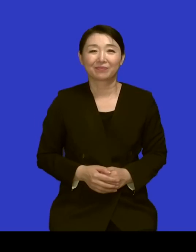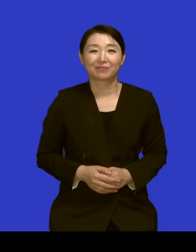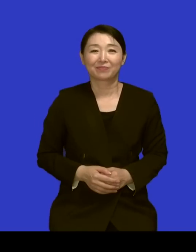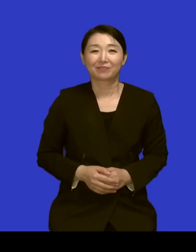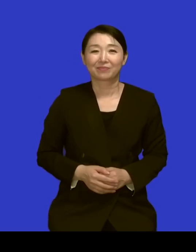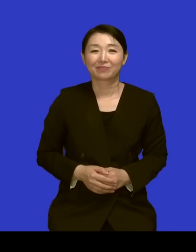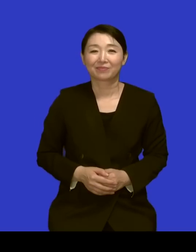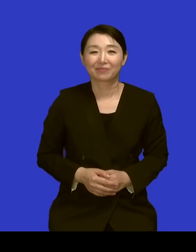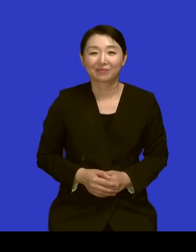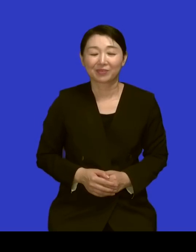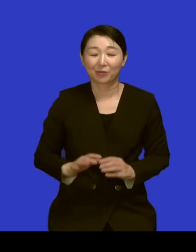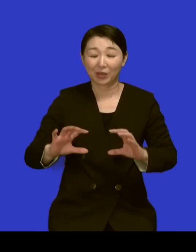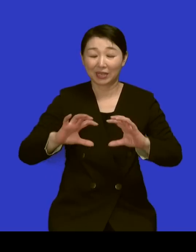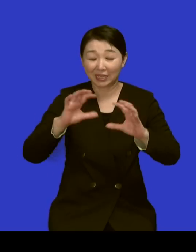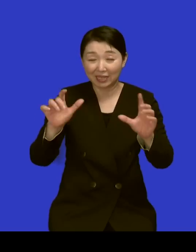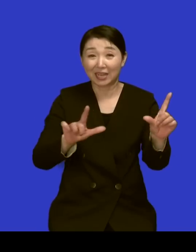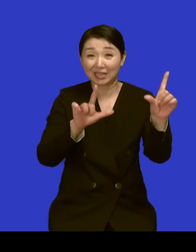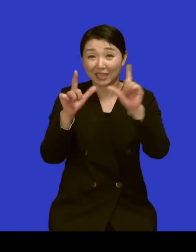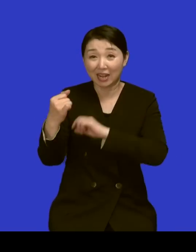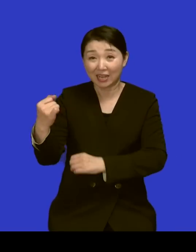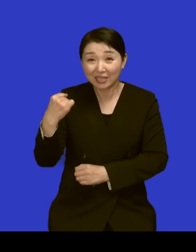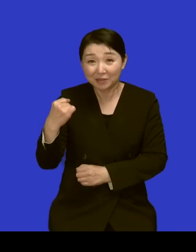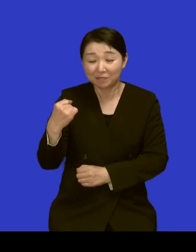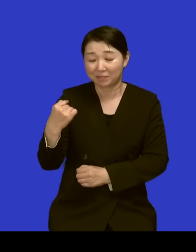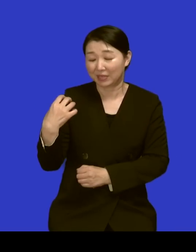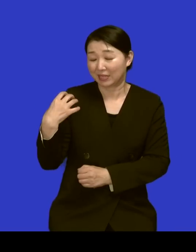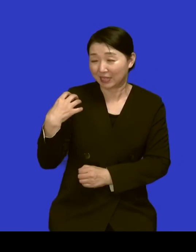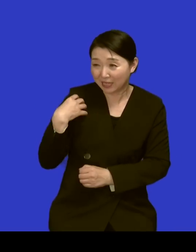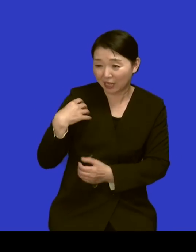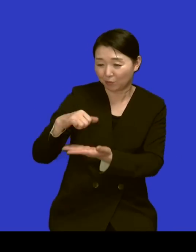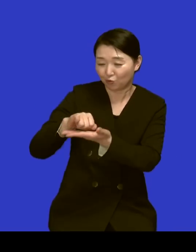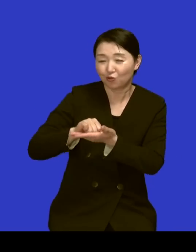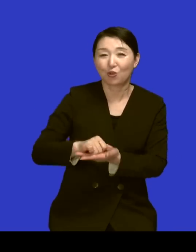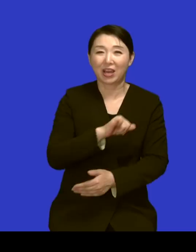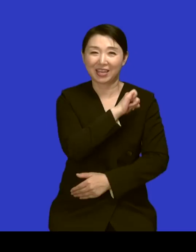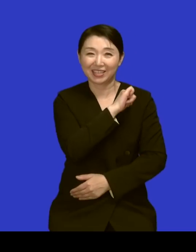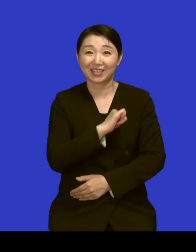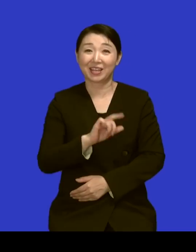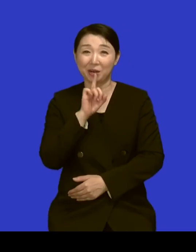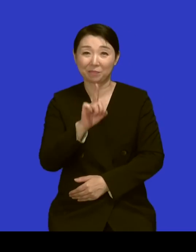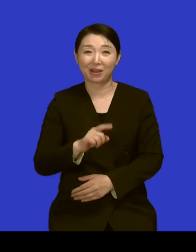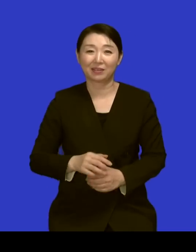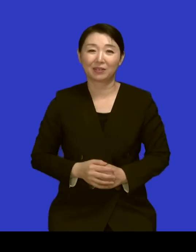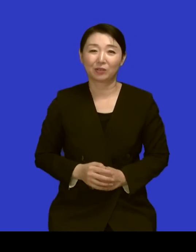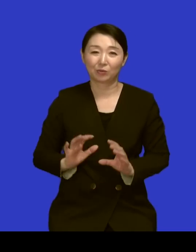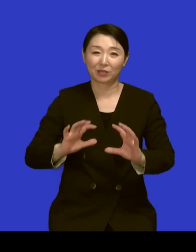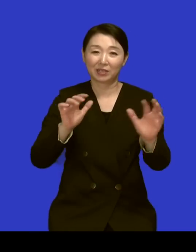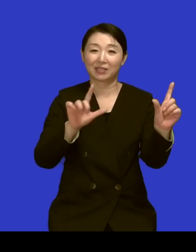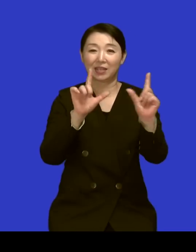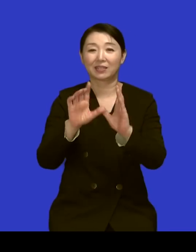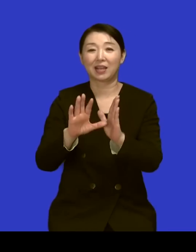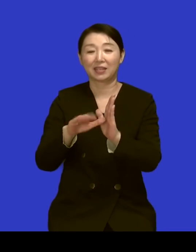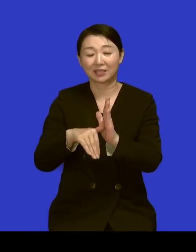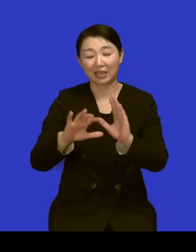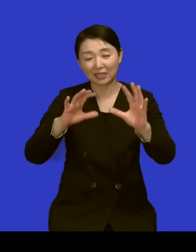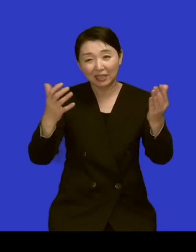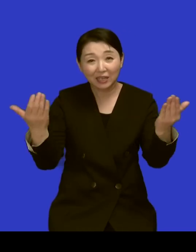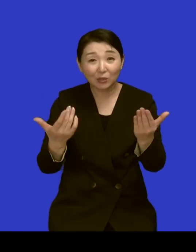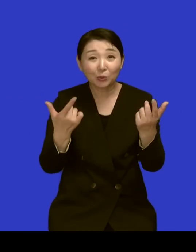세상을 살아가는 힘이 책임과 수용과 인내라고 하셨잖아요 네 네 근데 그게 세상에 살면서 세상 일도 마찬가지지만 하나님의